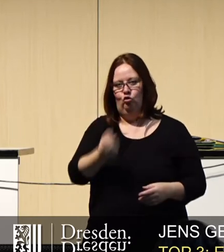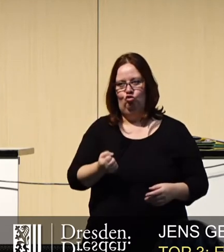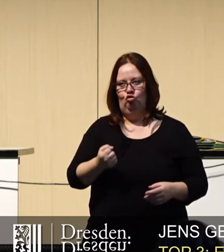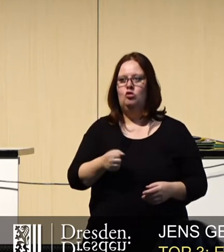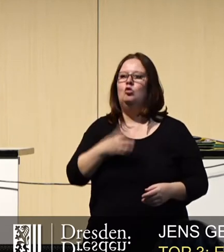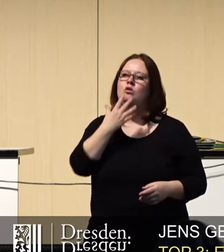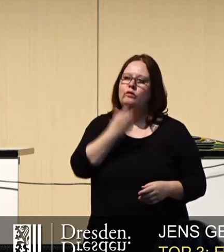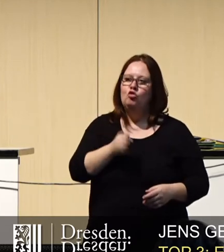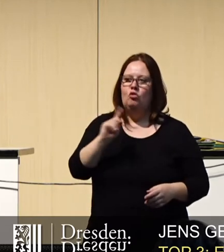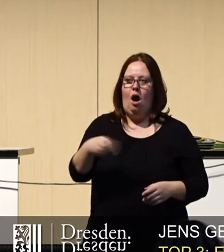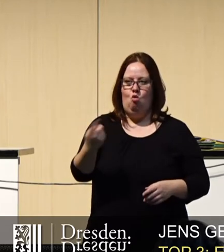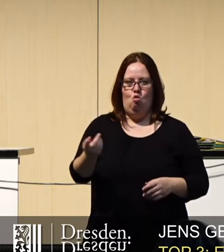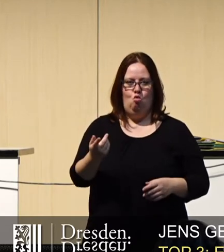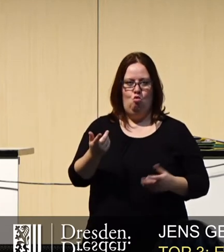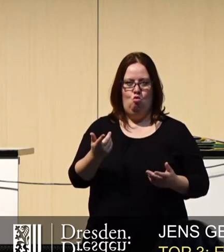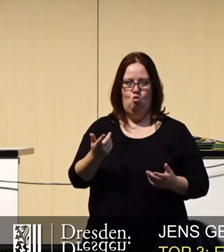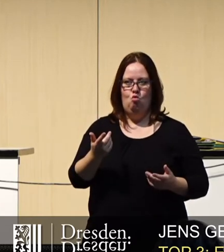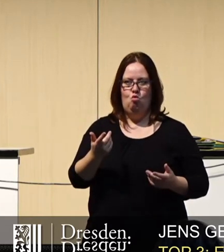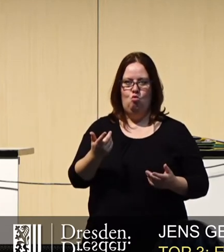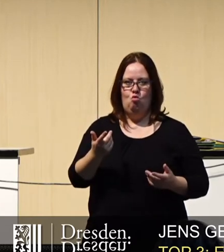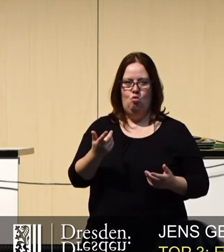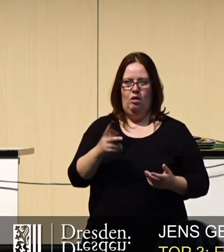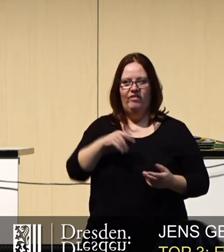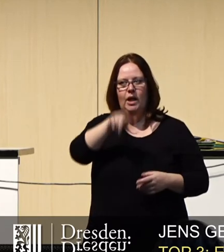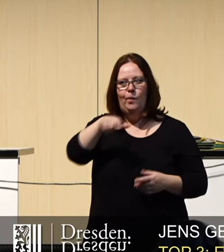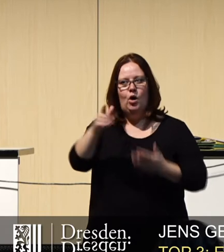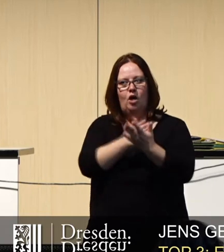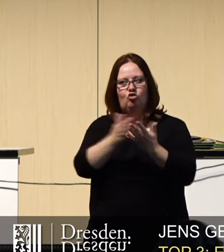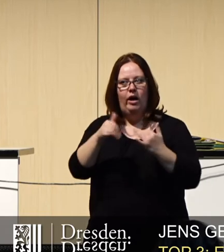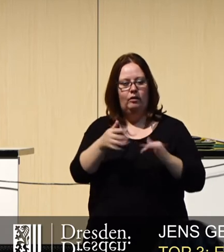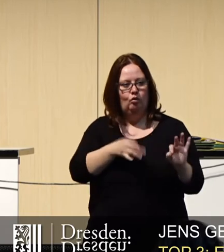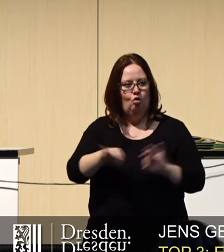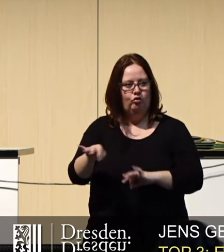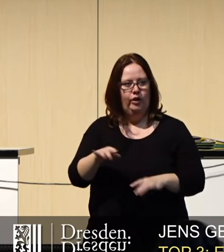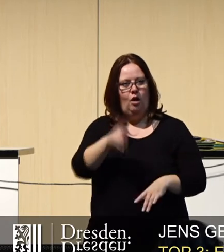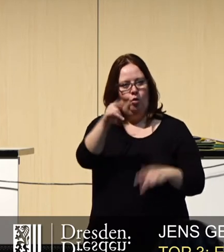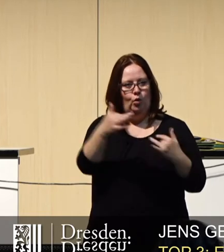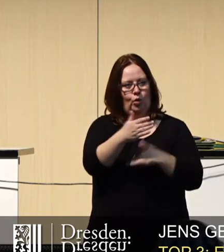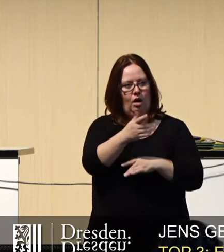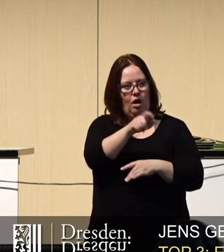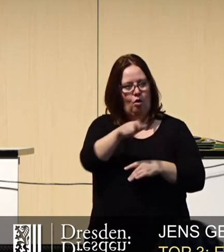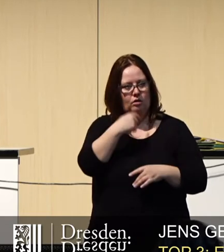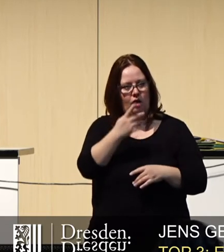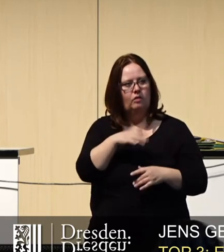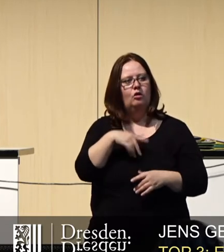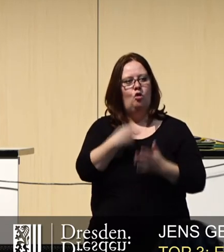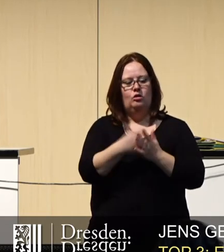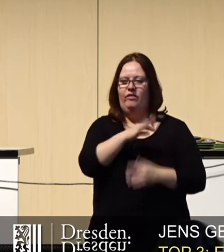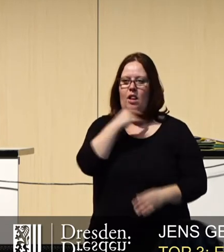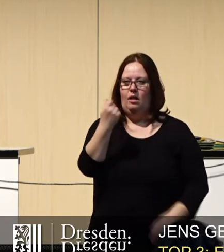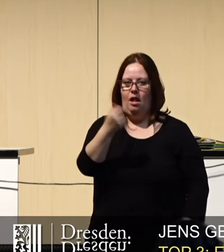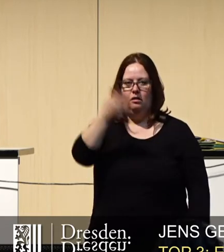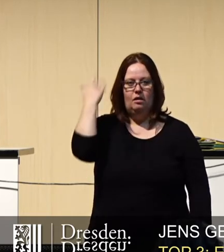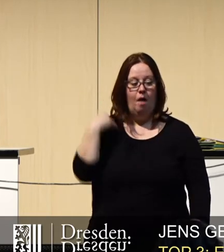Und wir wollen am Ende einen Bürgerentscheid durchführen. Dort hat der grüne Kollege gesagt, das kostet viel Geld. Wir haben